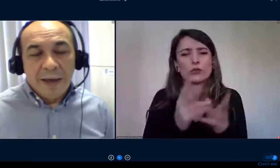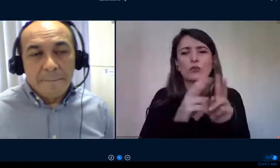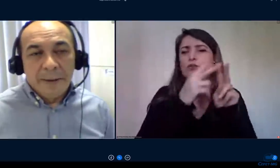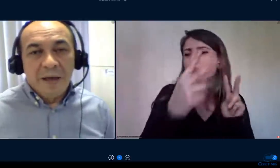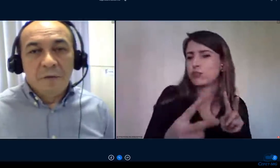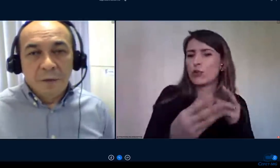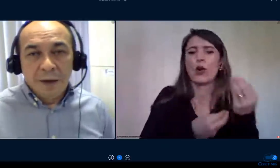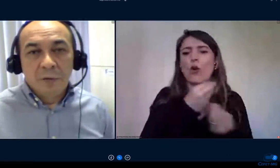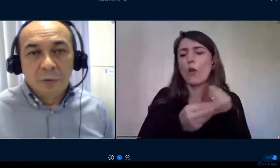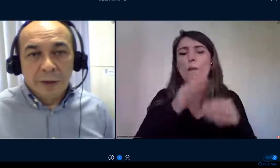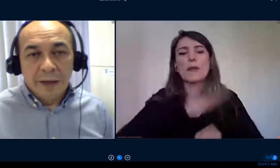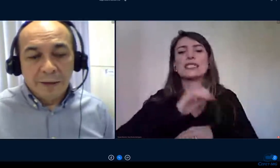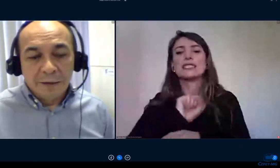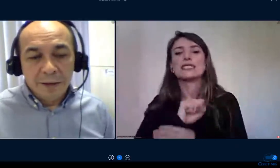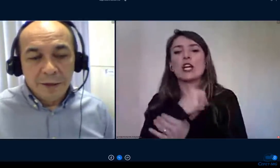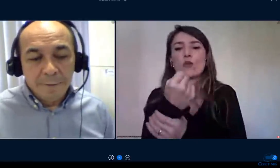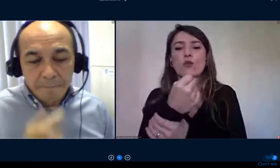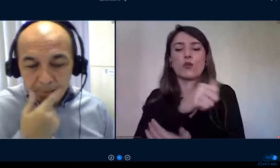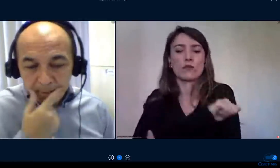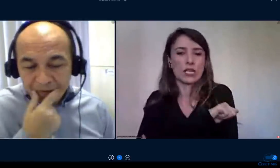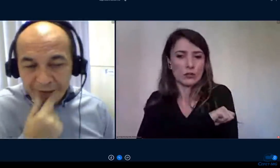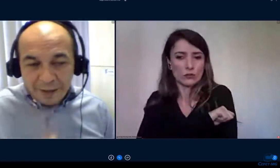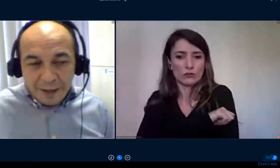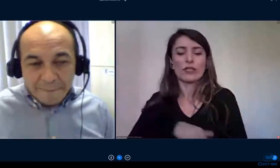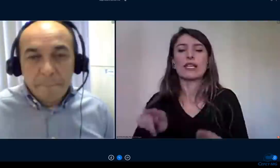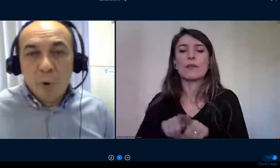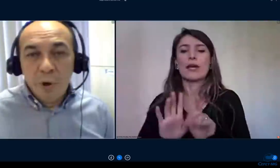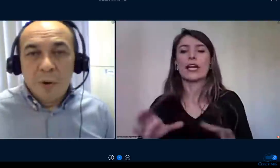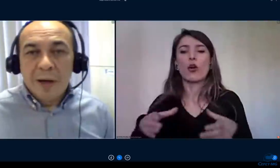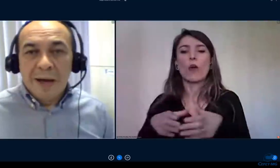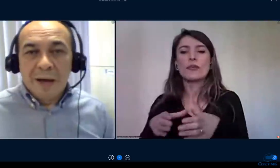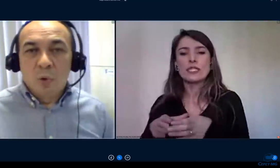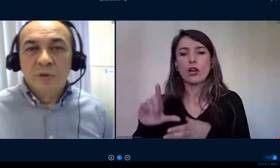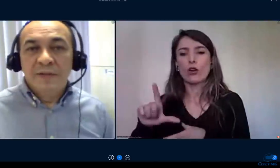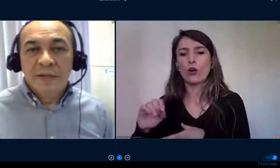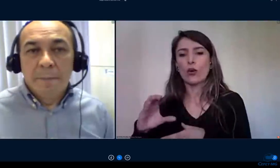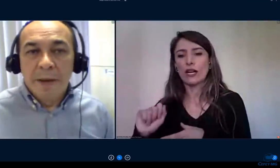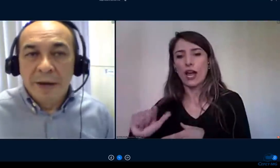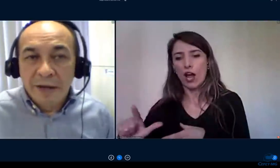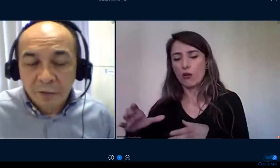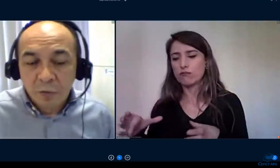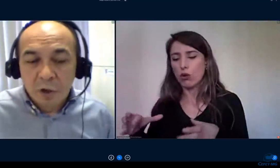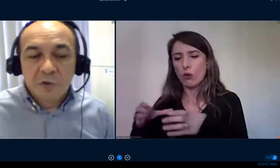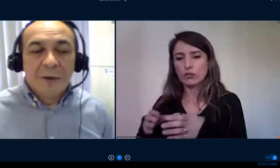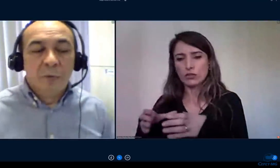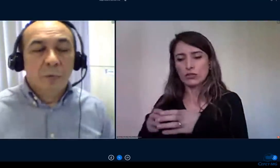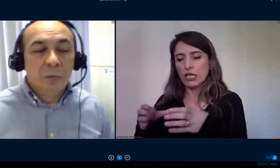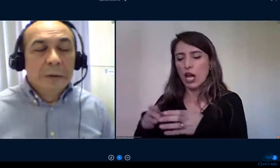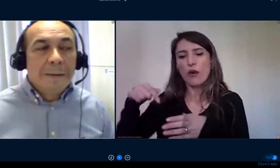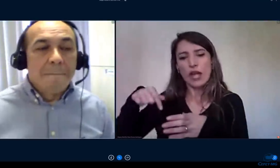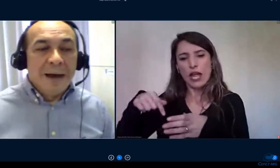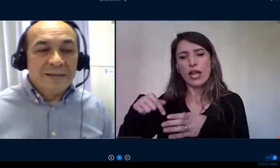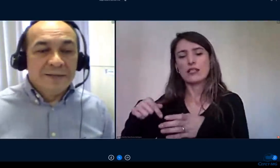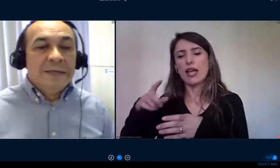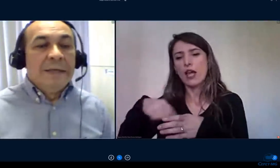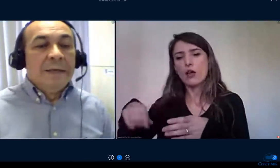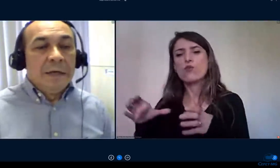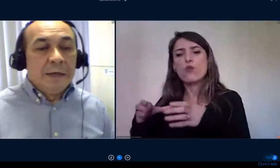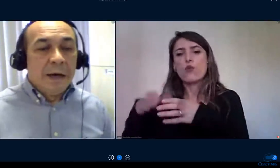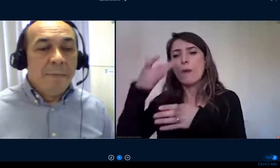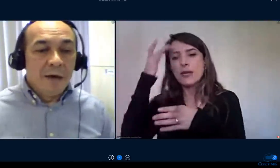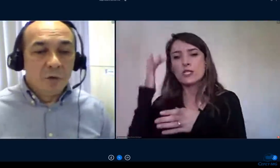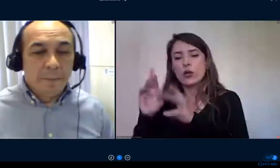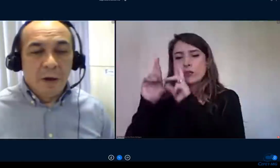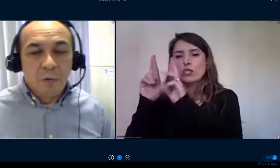para efeito de apoio à condição de permanência do nosso aluno mas assim